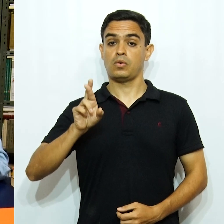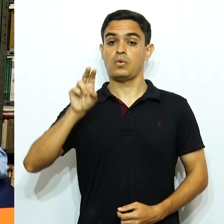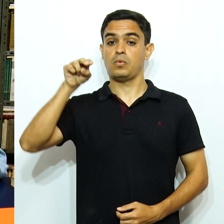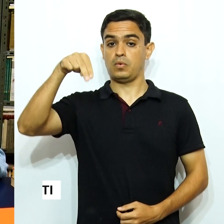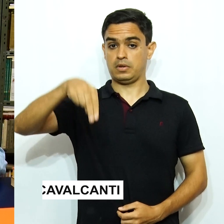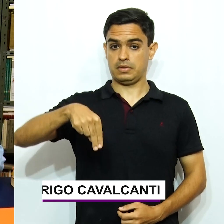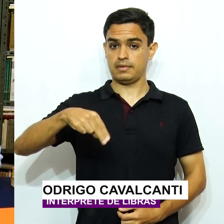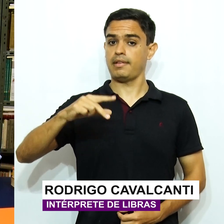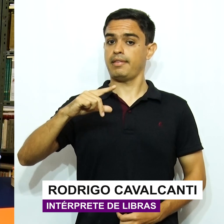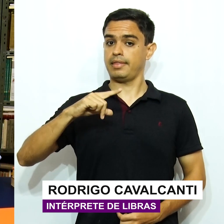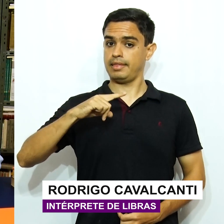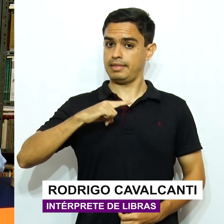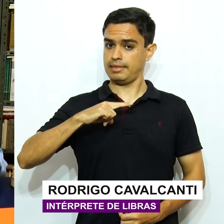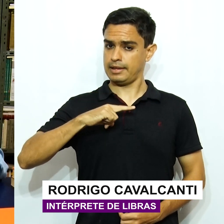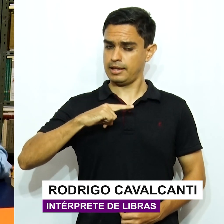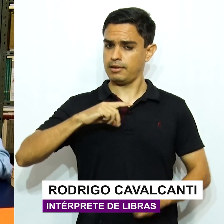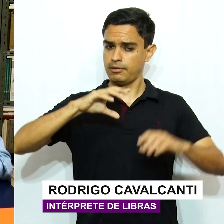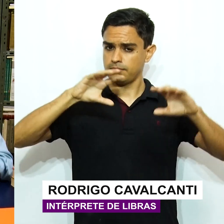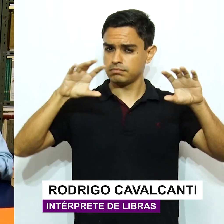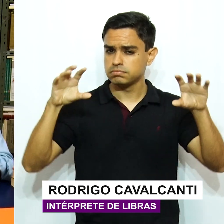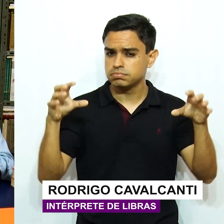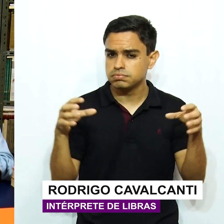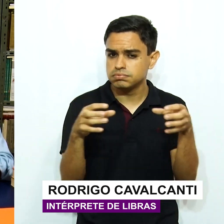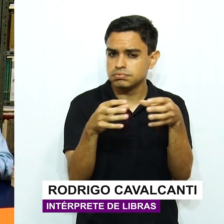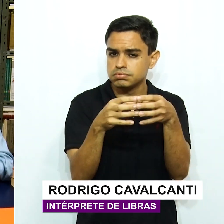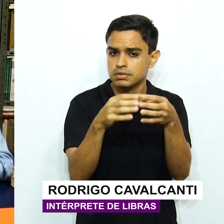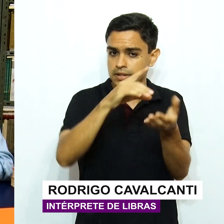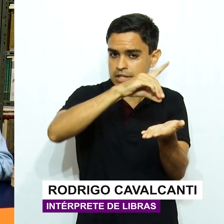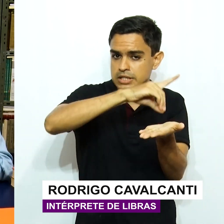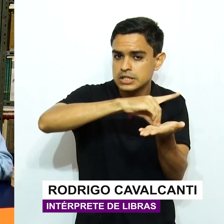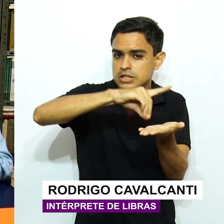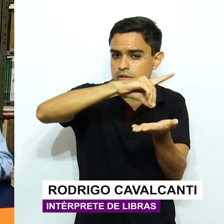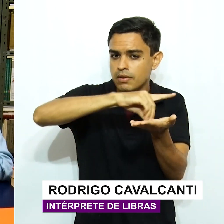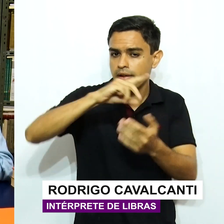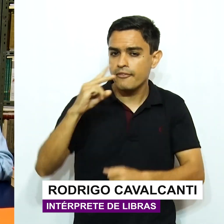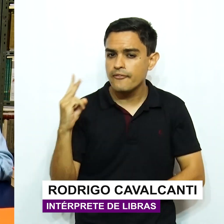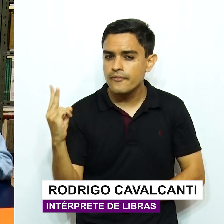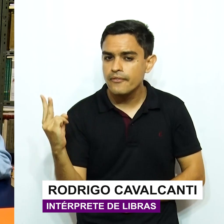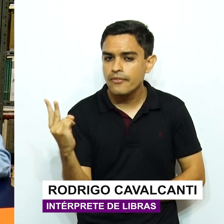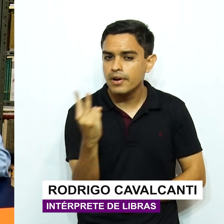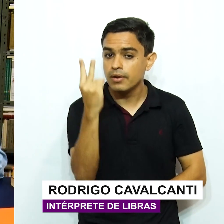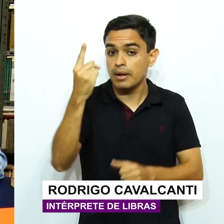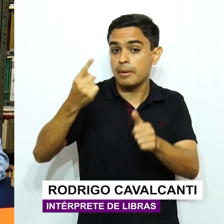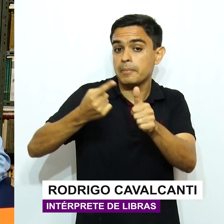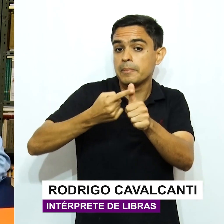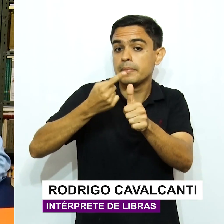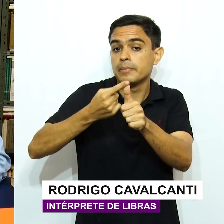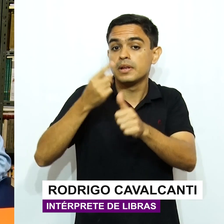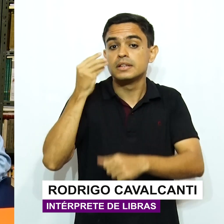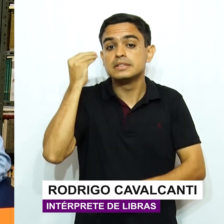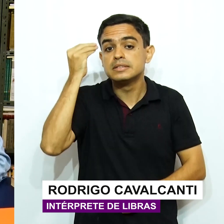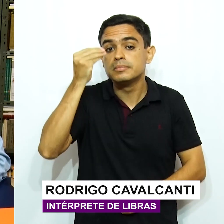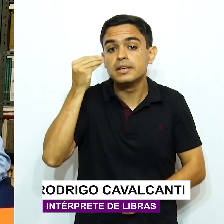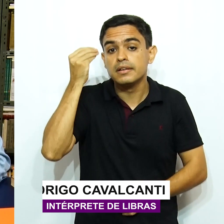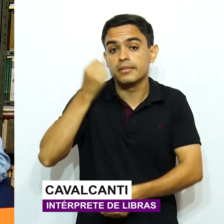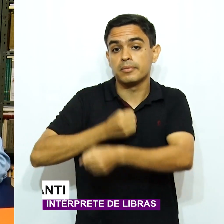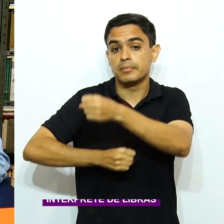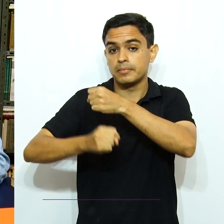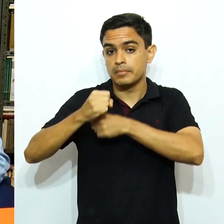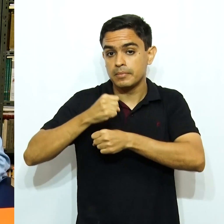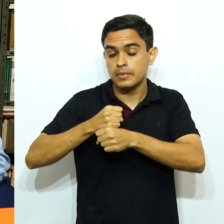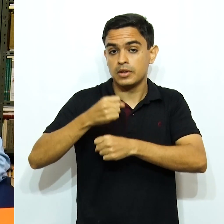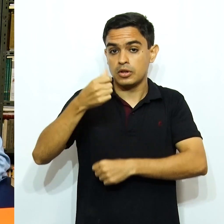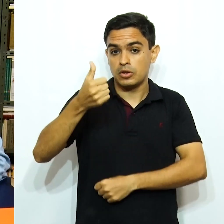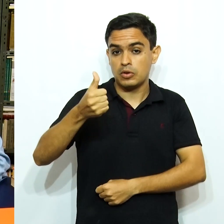O Rio Grande do Norte tem um pequeno e valioso conjunto de dicionários. A primeira experiência foi em 1930, quando o professor